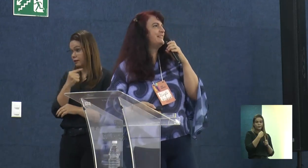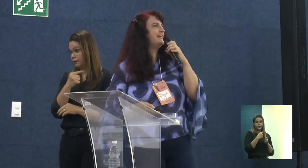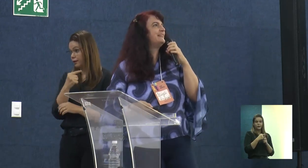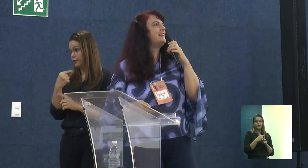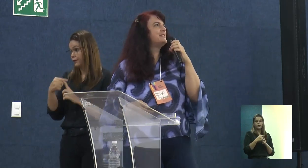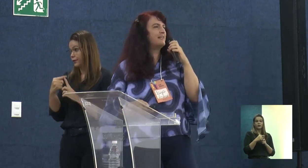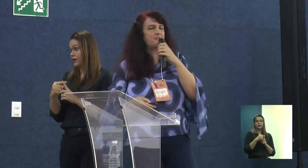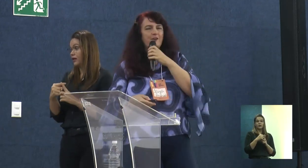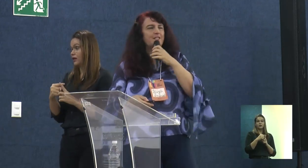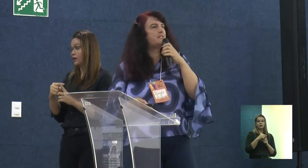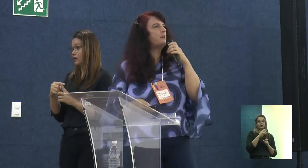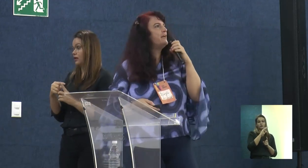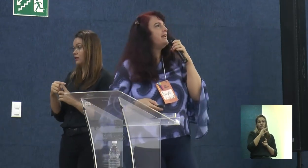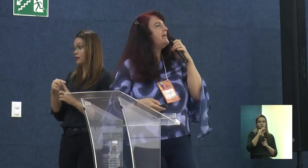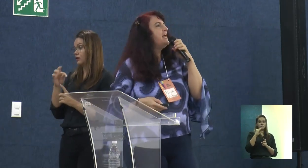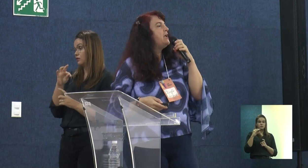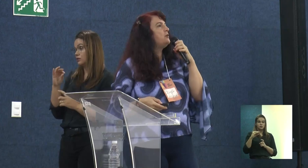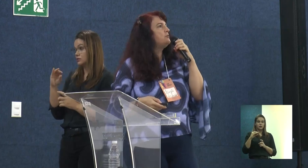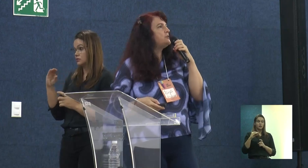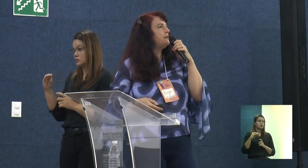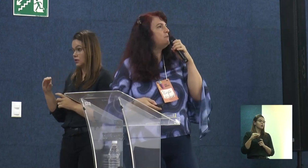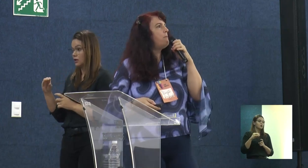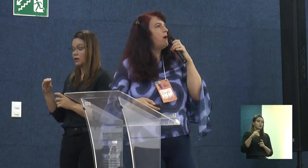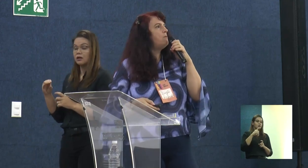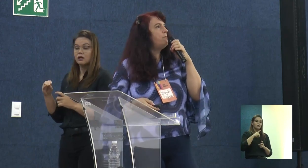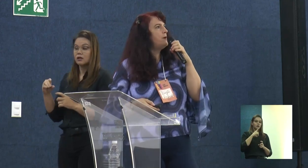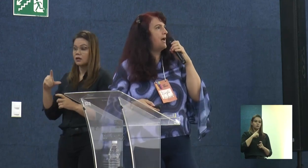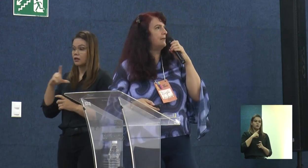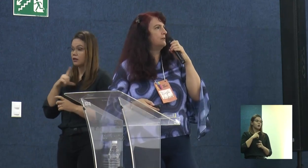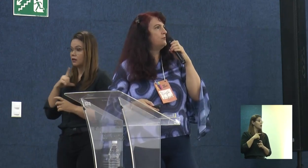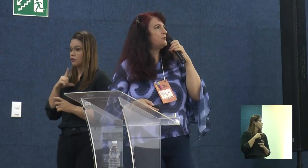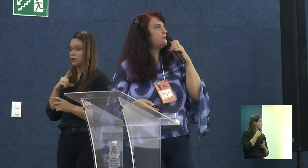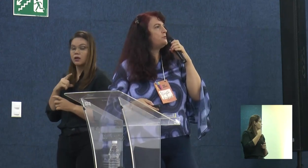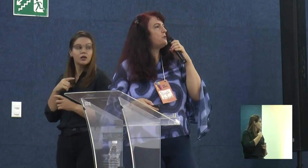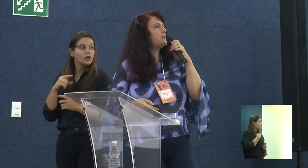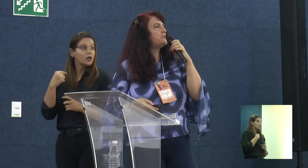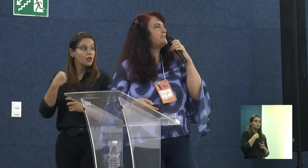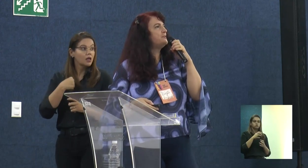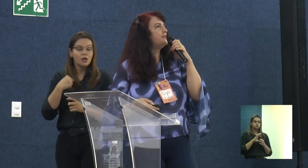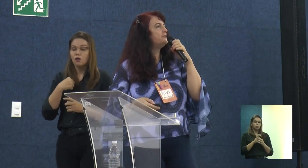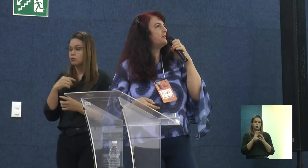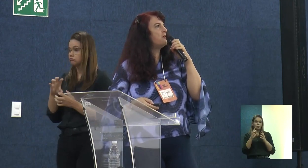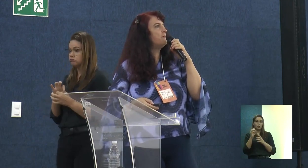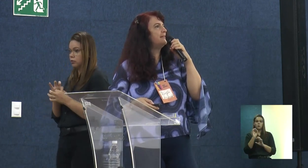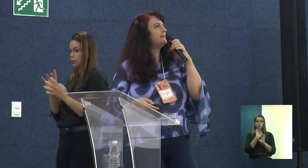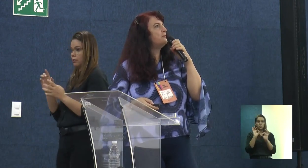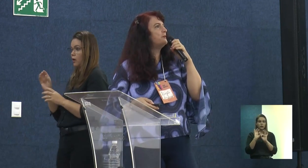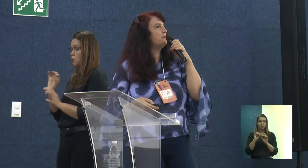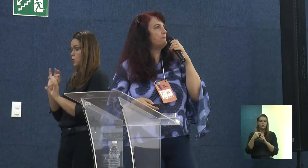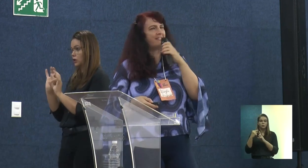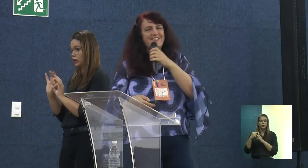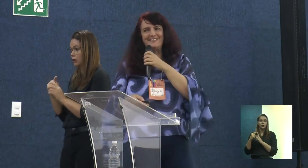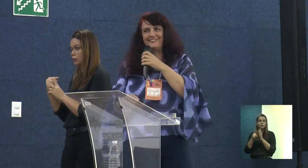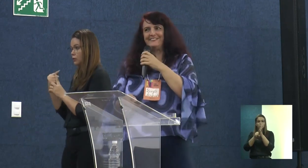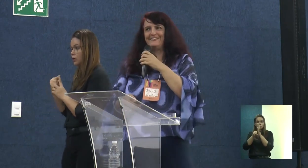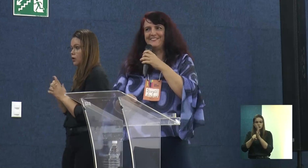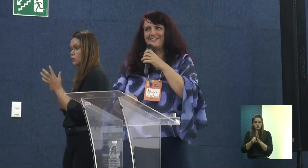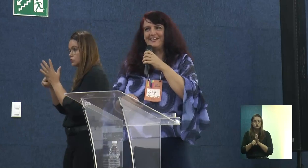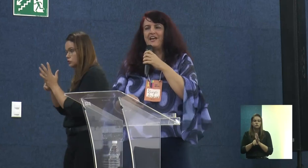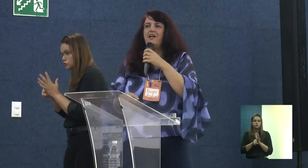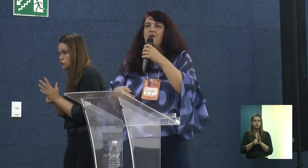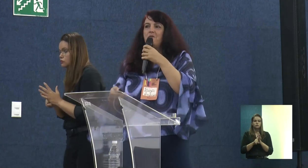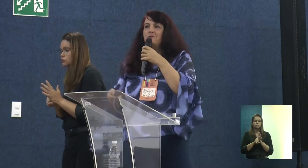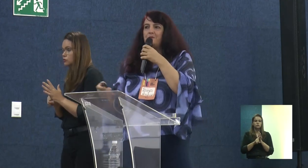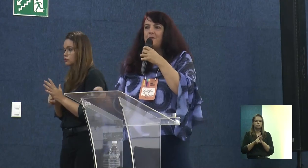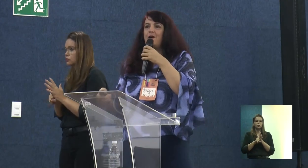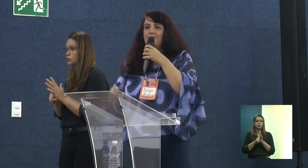TCC dele da residência vai ser. Eu não cedo um palmo por nada. Um estudo sobre a gestão territorial ambiental no quilôme mesquita. Então,